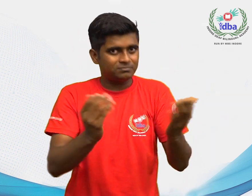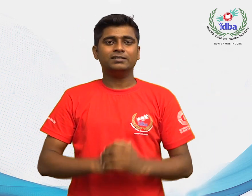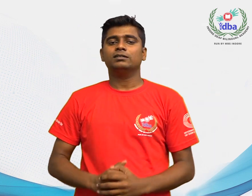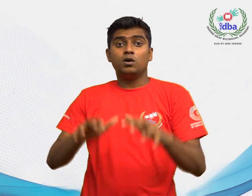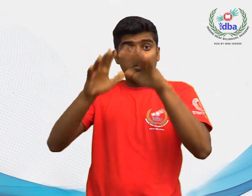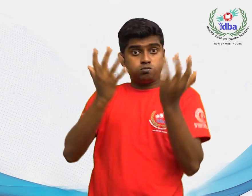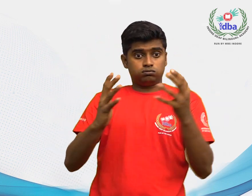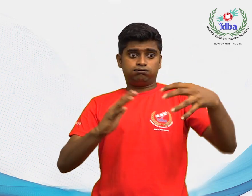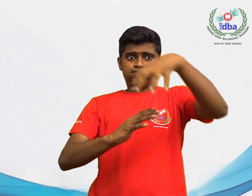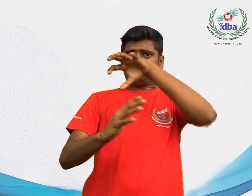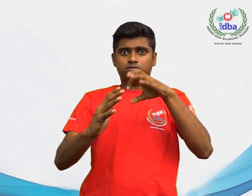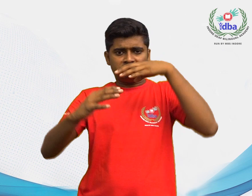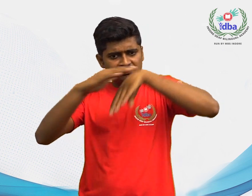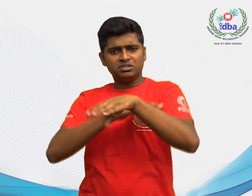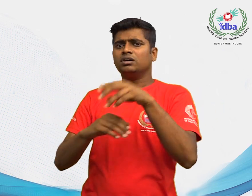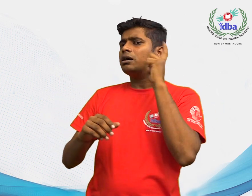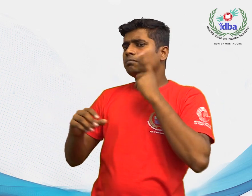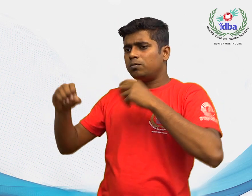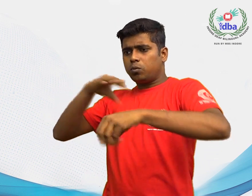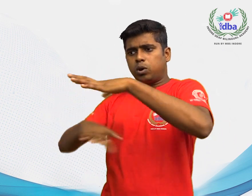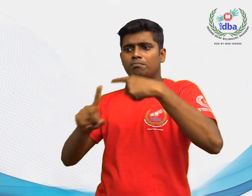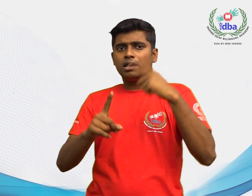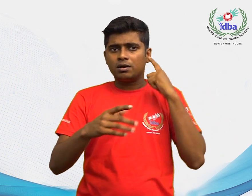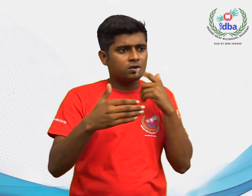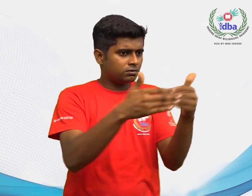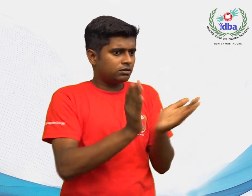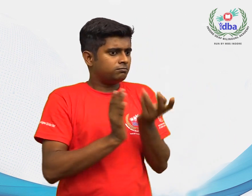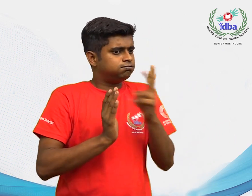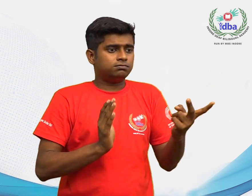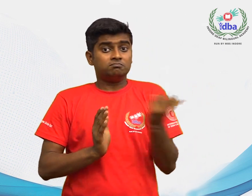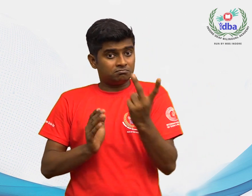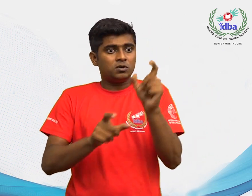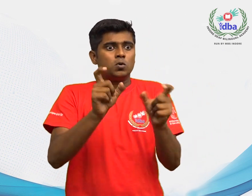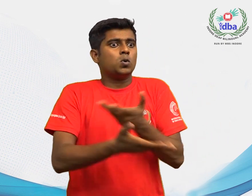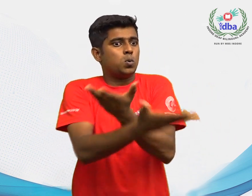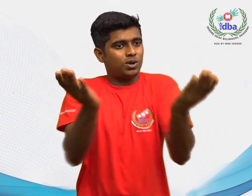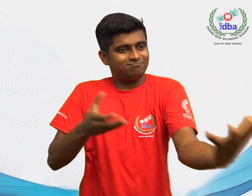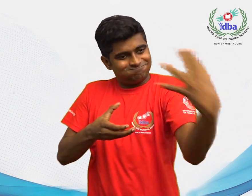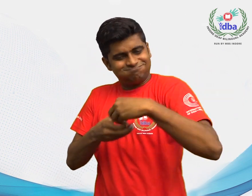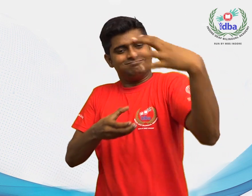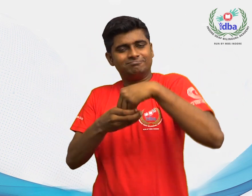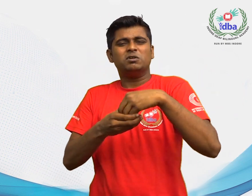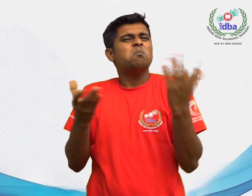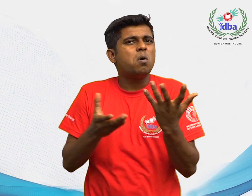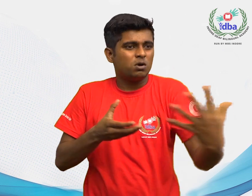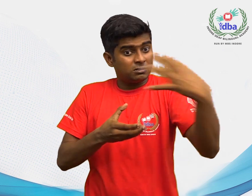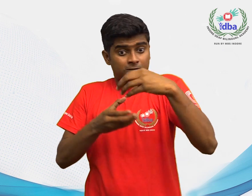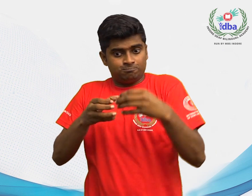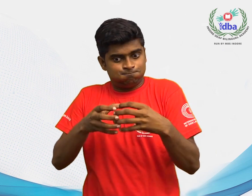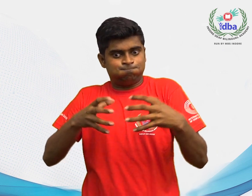पर्योजनाओं और कारे में बढ़हावा दे विस्व भर के बधिर संगटनों और समुधाय में बधिर लोगों को सामिल करना चाहिए जिससे की एक